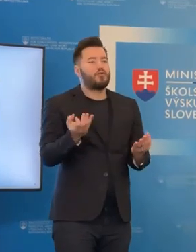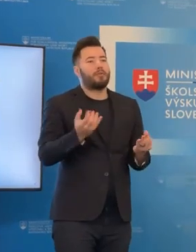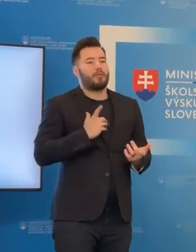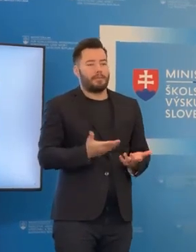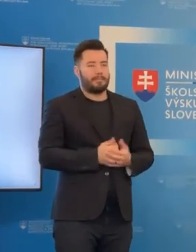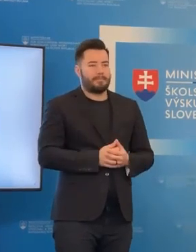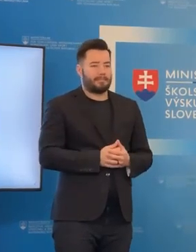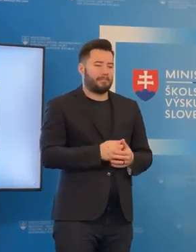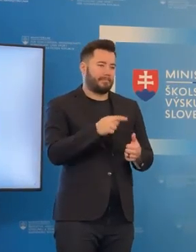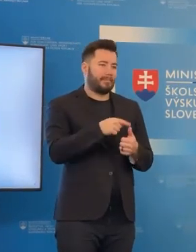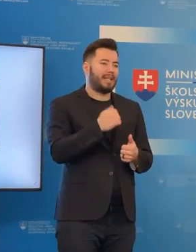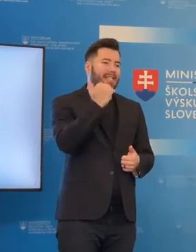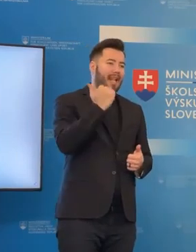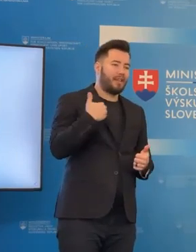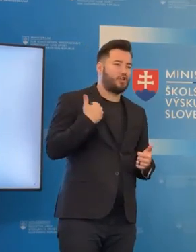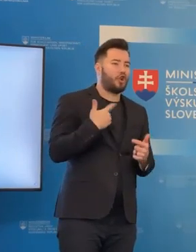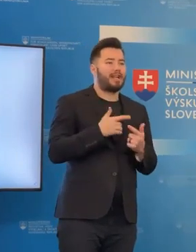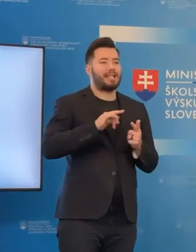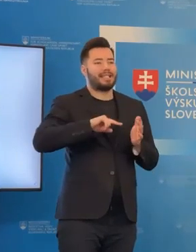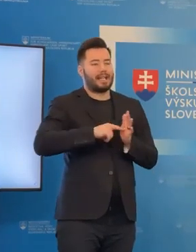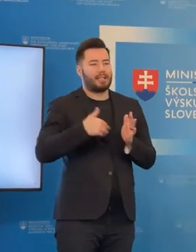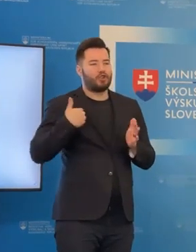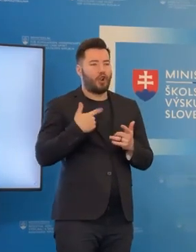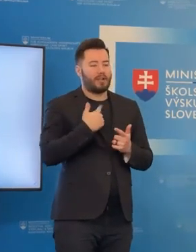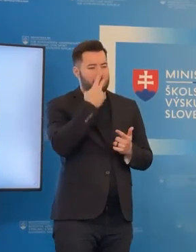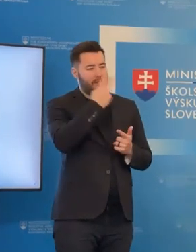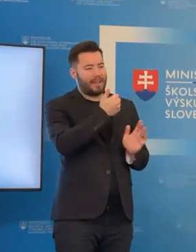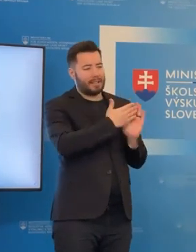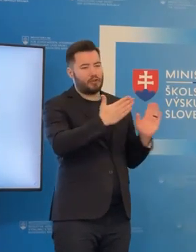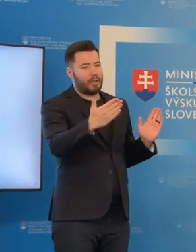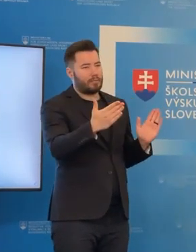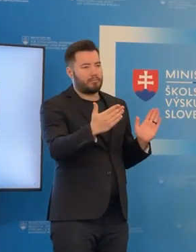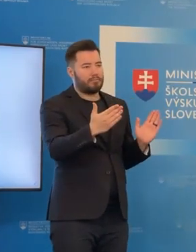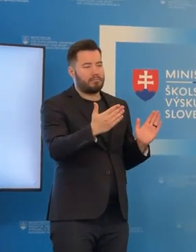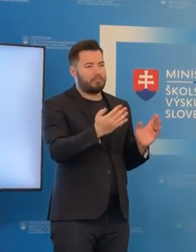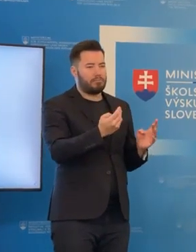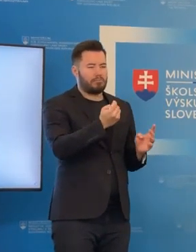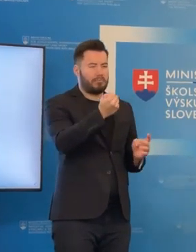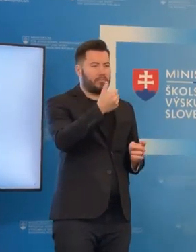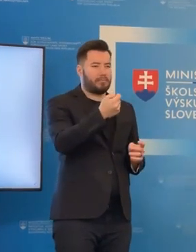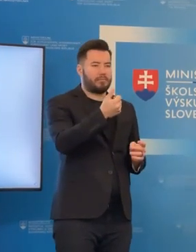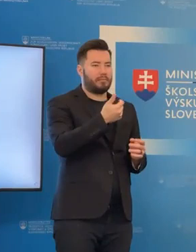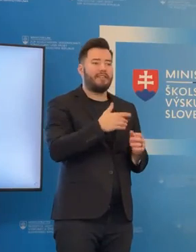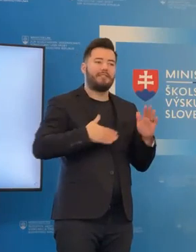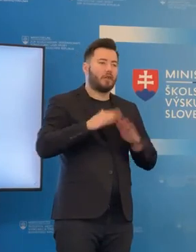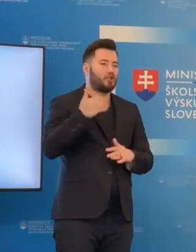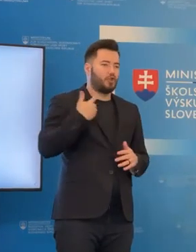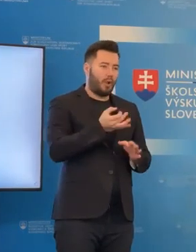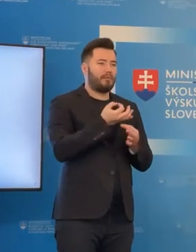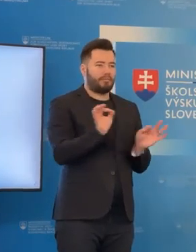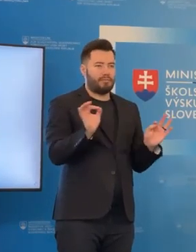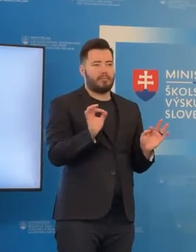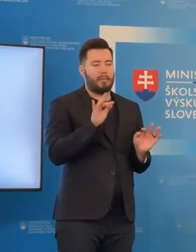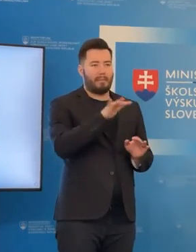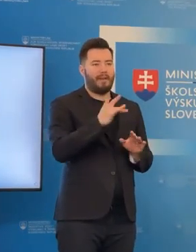týka základných škôl a stredných škôl je naozaj veľmi zriedkavý, pretože drvivá väčšina škôl na Slovensku tí voľné kapacity má. Viete, že